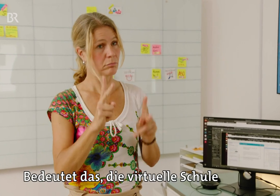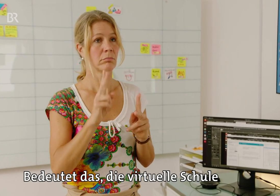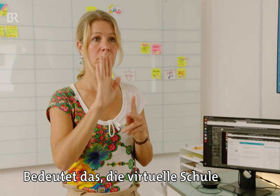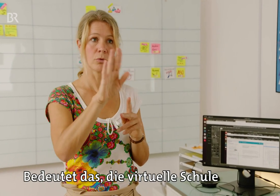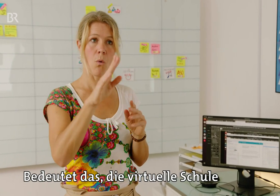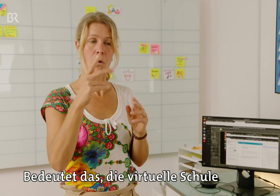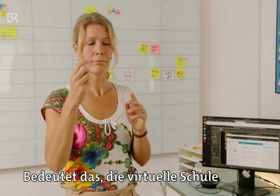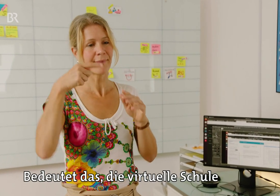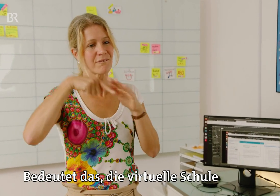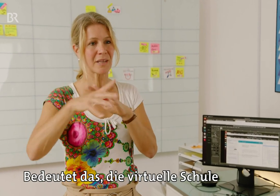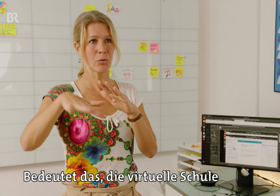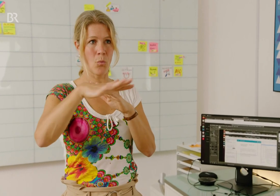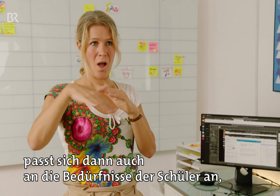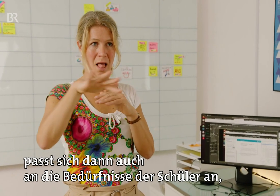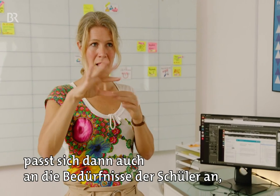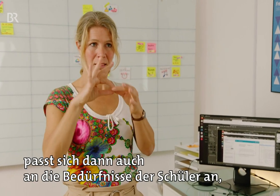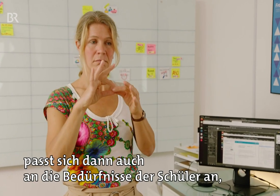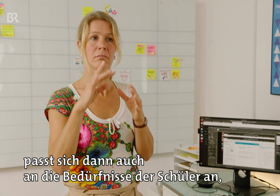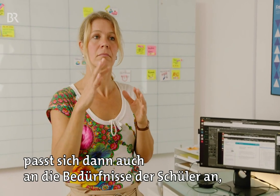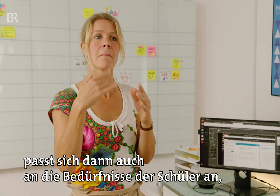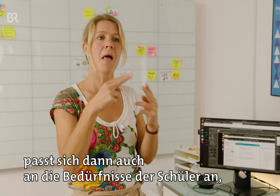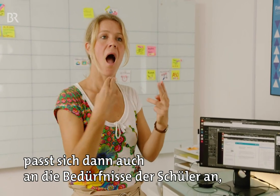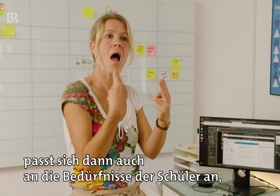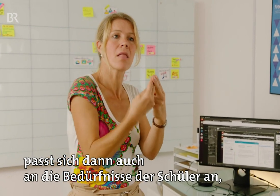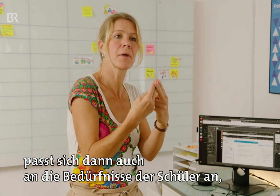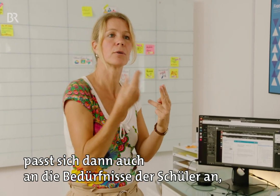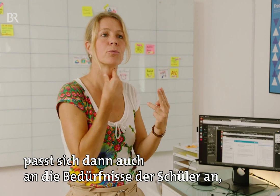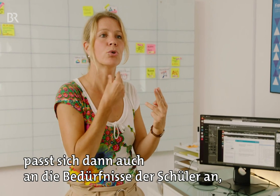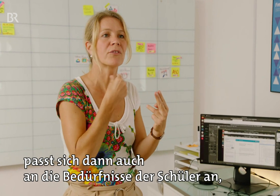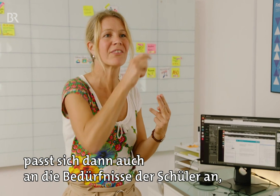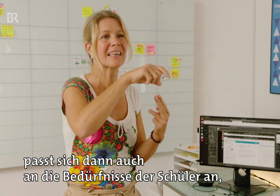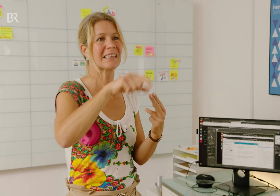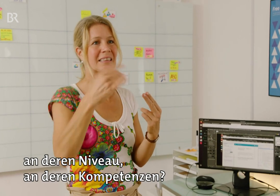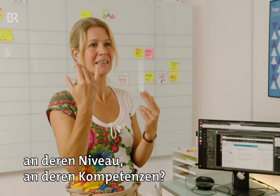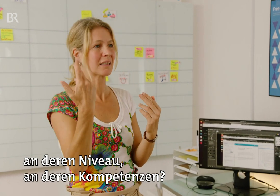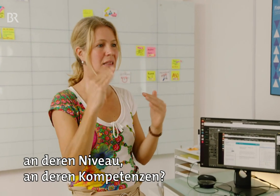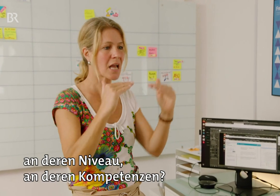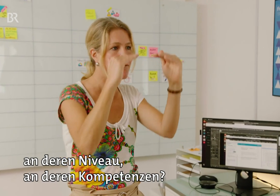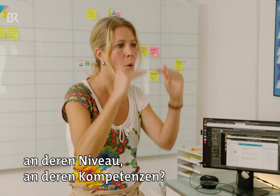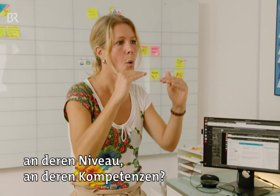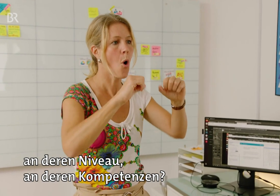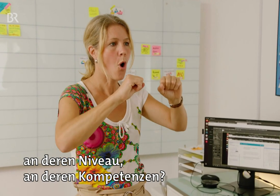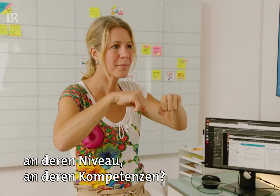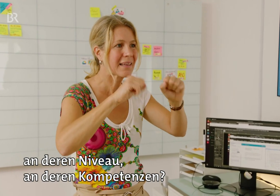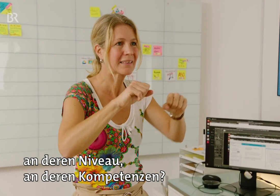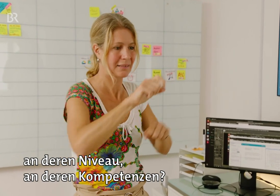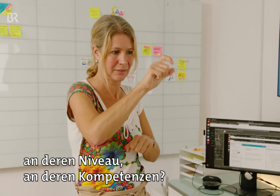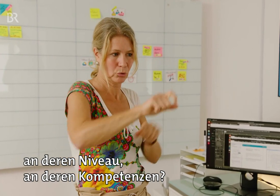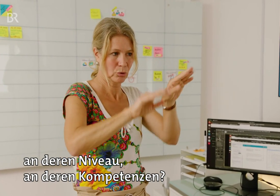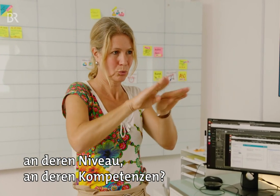Bedeutet das, die virtuelle Schule passt sich dann auch an die Bedürfnisse der Schüler an, an deren Niveau, an deren